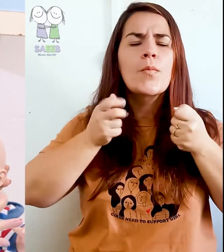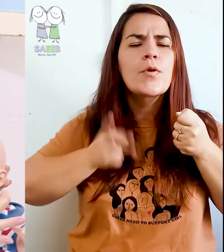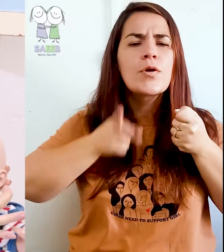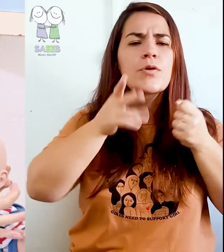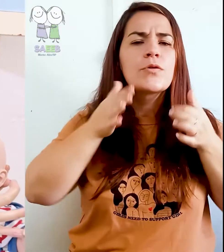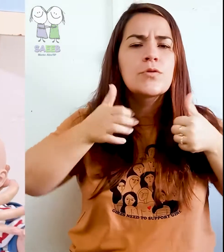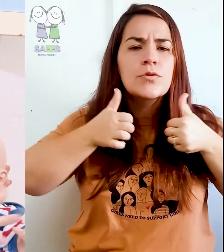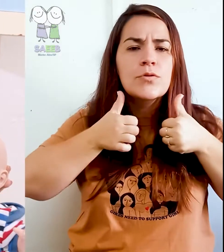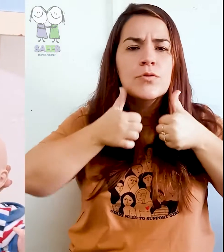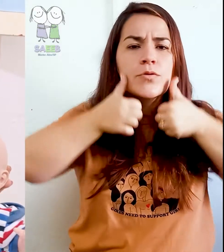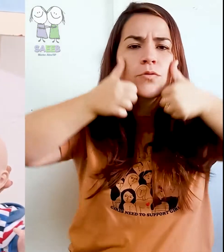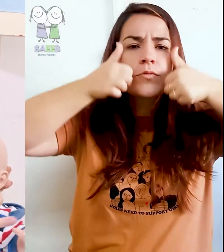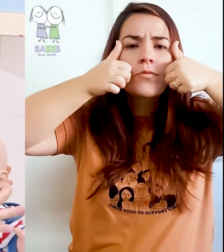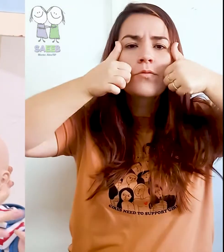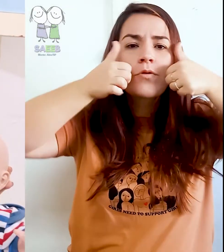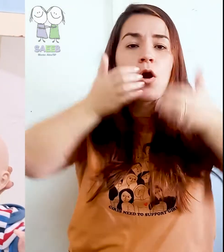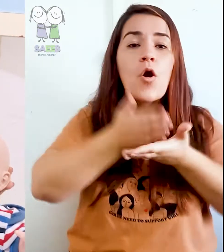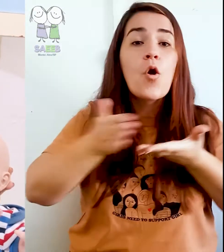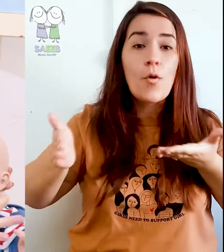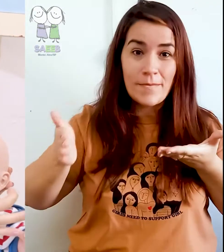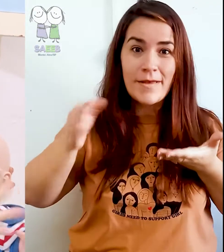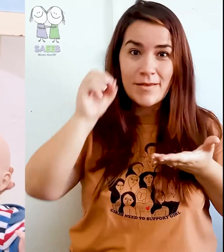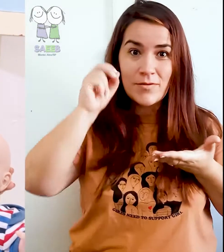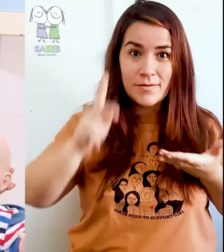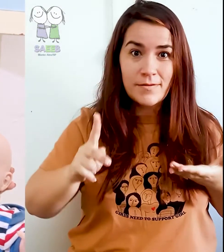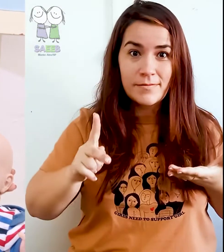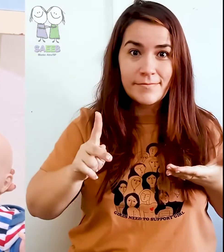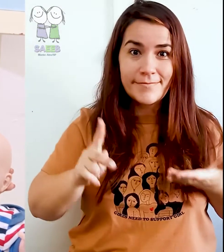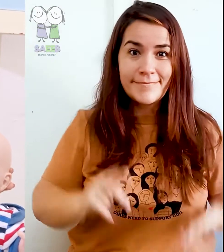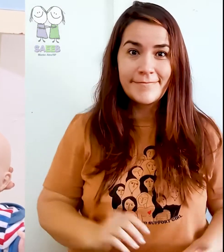uma subidinha em direção àquele músculo que a gente fez no começo.